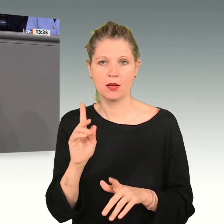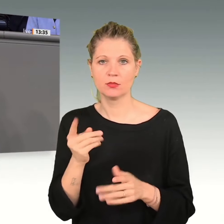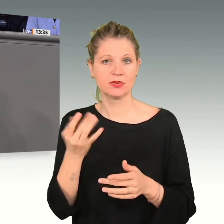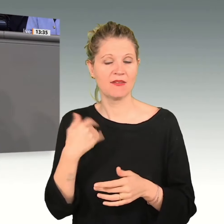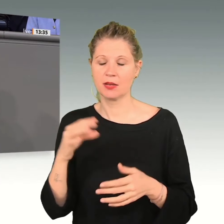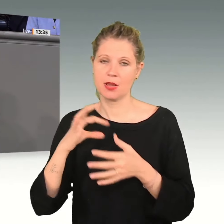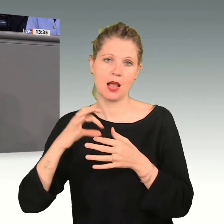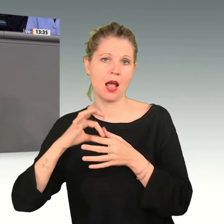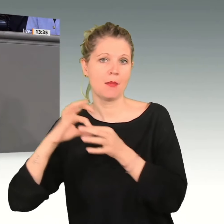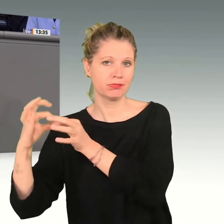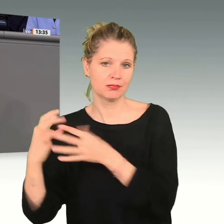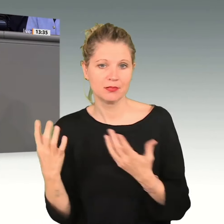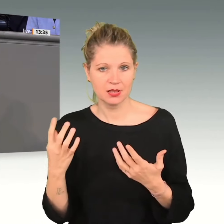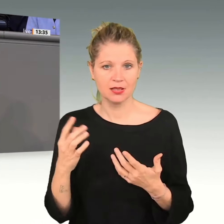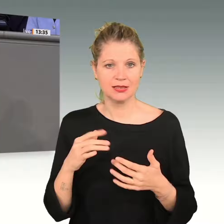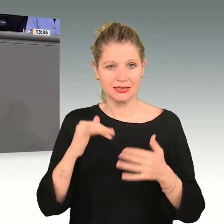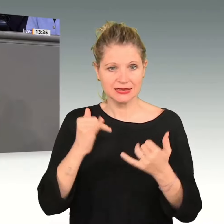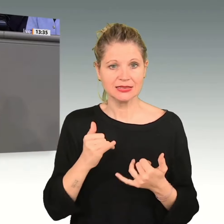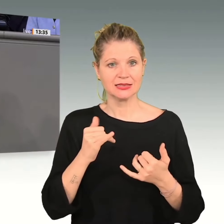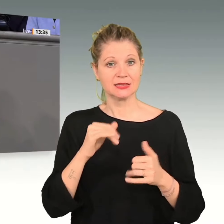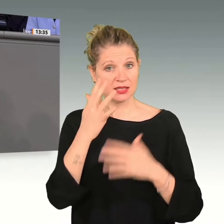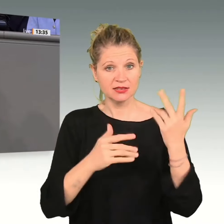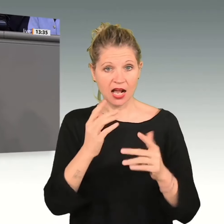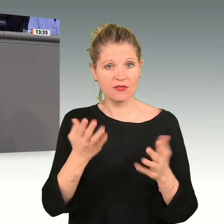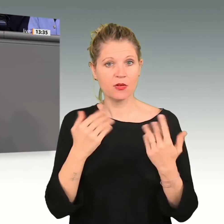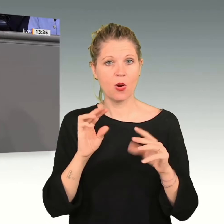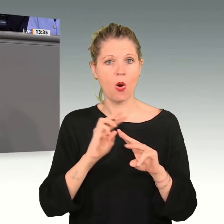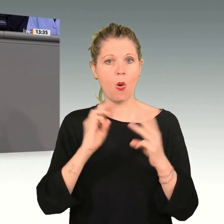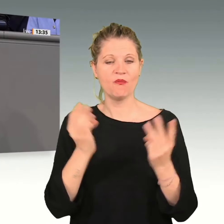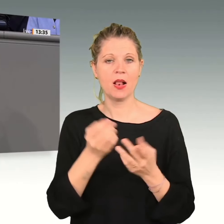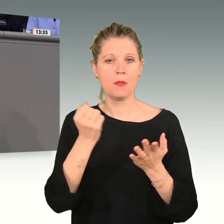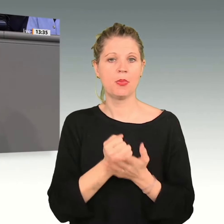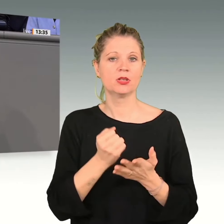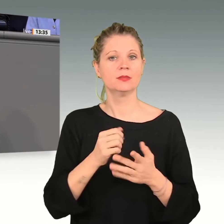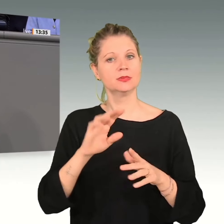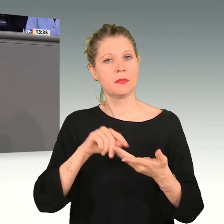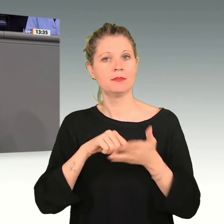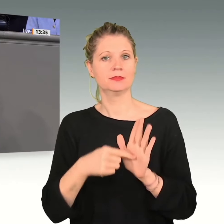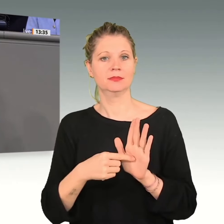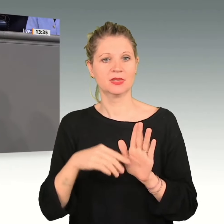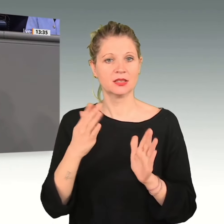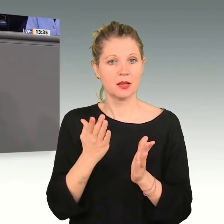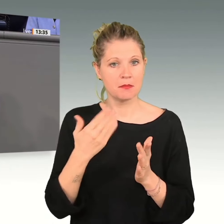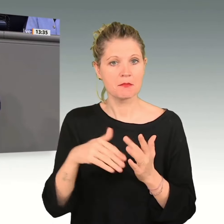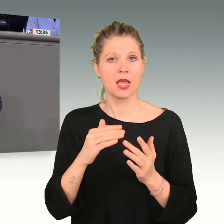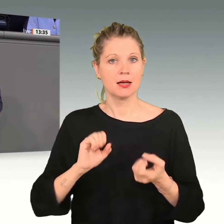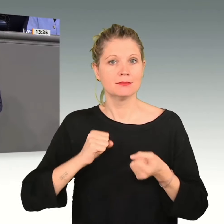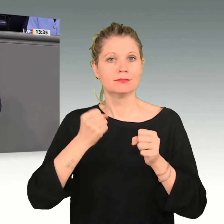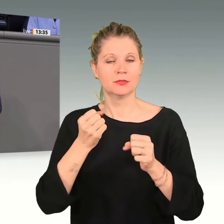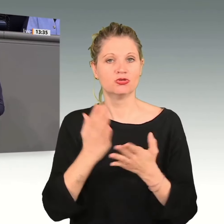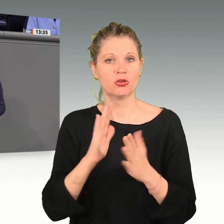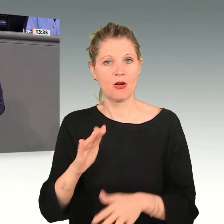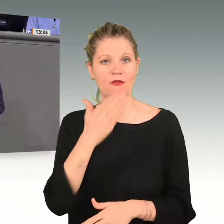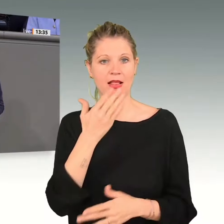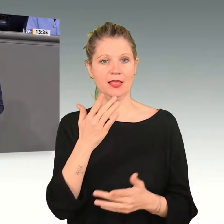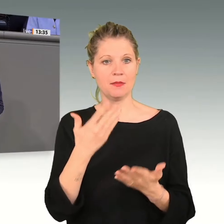machen sich die Kraftanstrengungen bemerkbar. Werden Erneuerbare immer stärker ausgebaut. Über Ostern werden wir Kohlekraftwerksblöcke